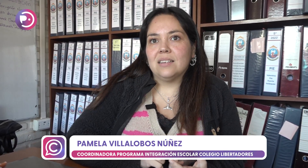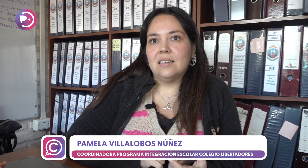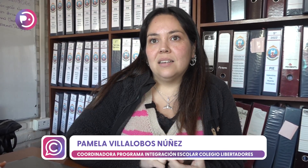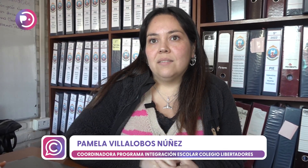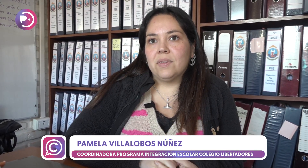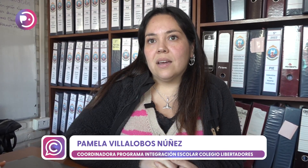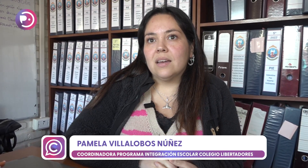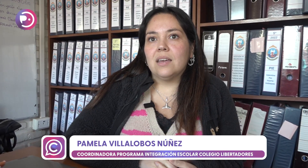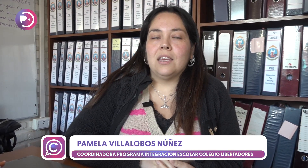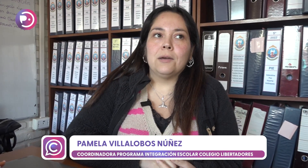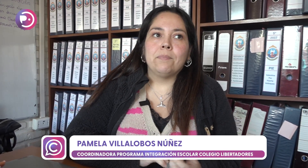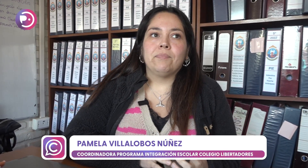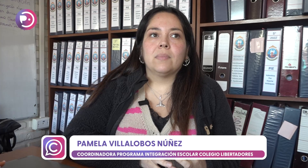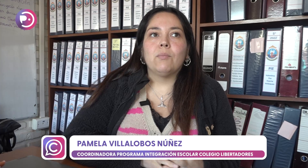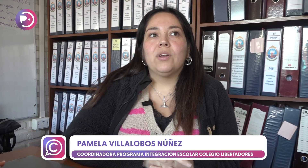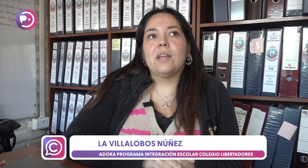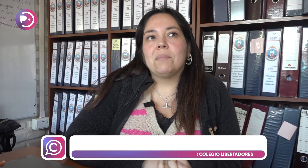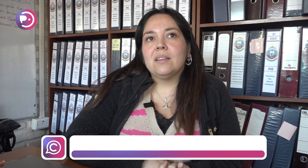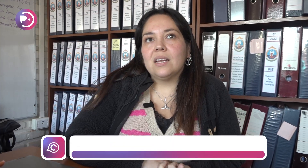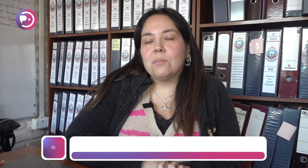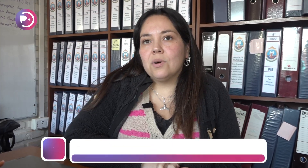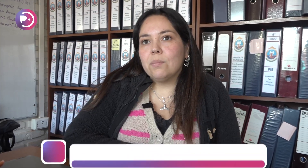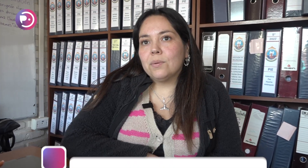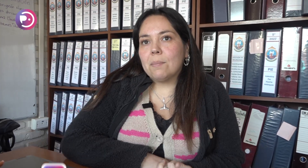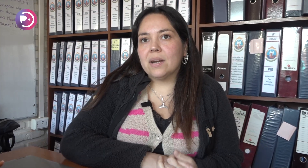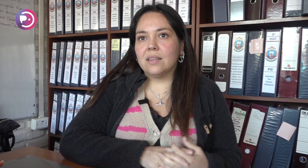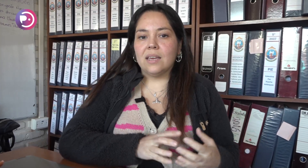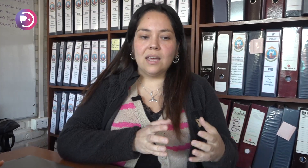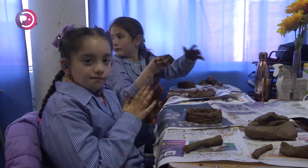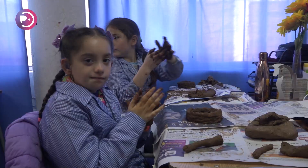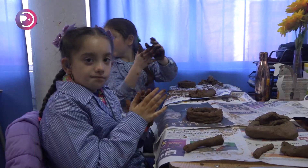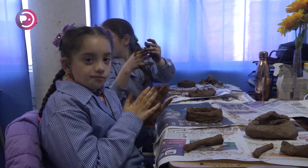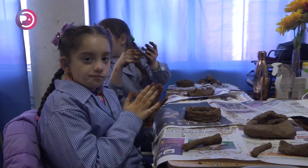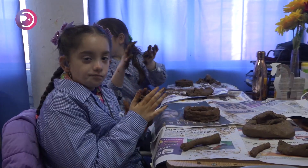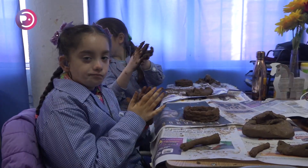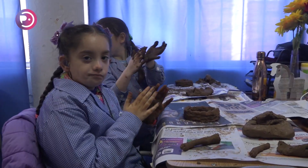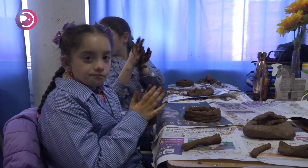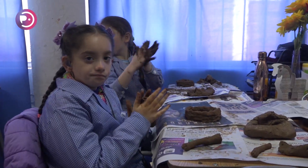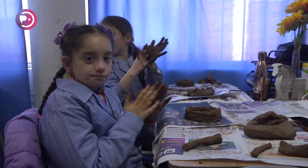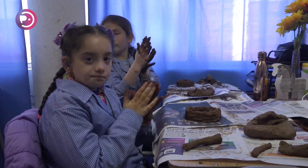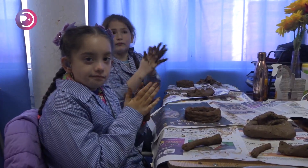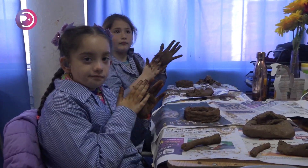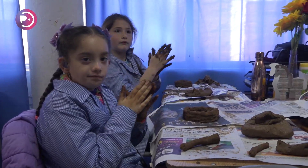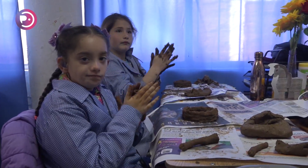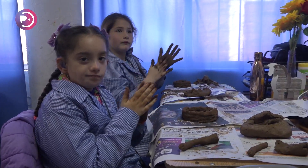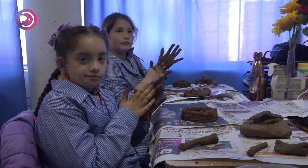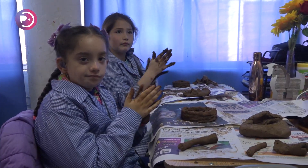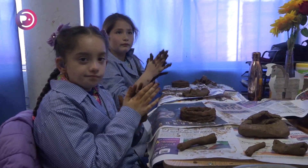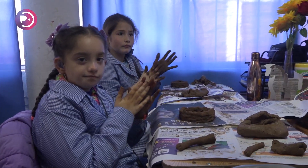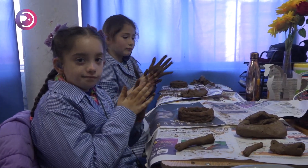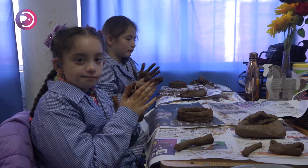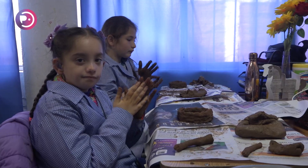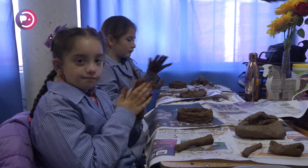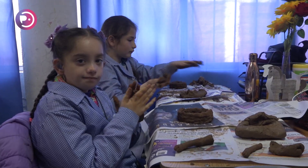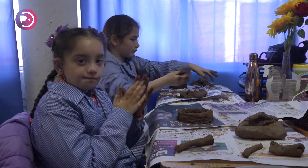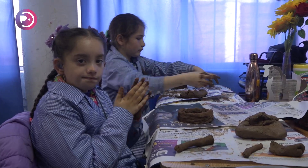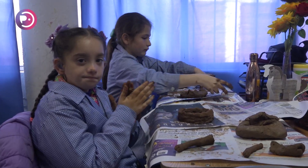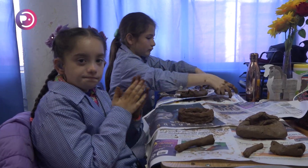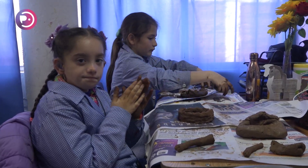Ya, bueno y también tenemos por una parte el apoyo fundamental que es de la mamá. Entonces yo creo que